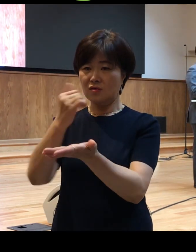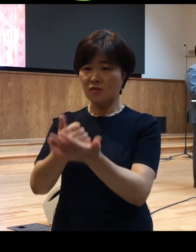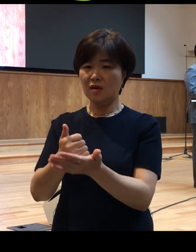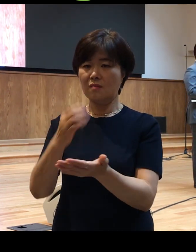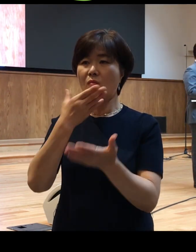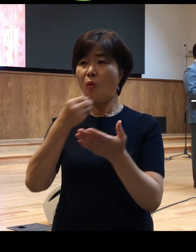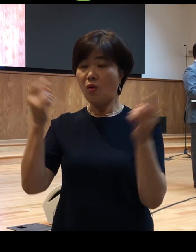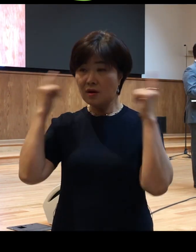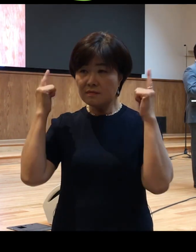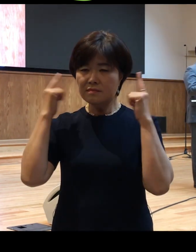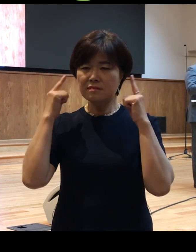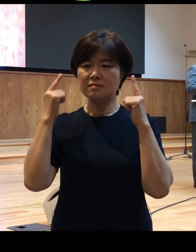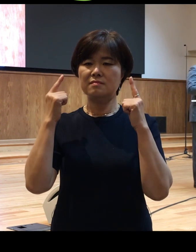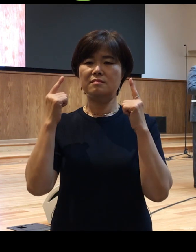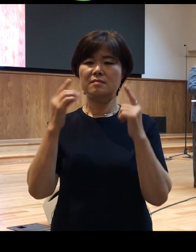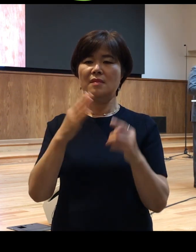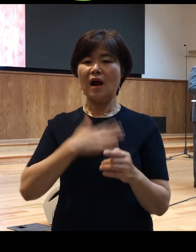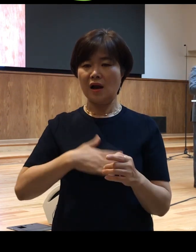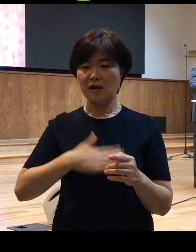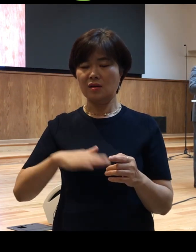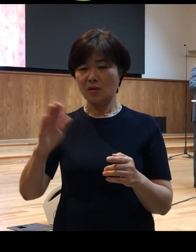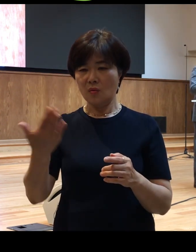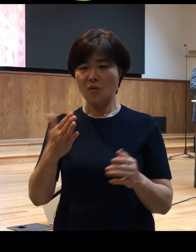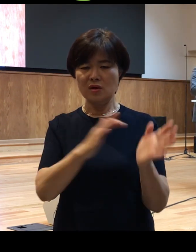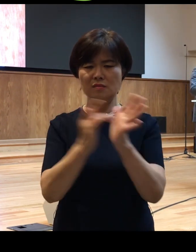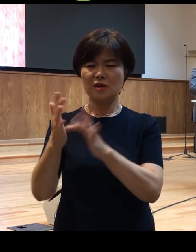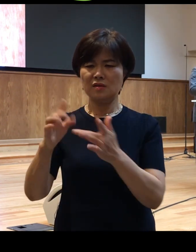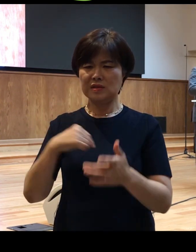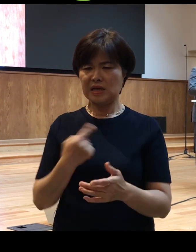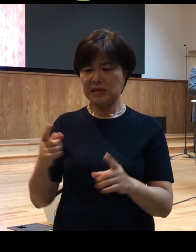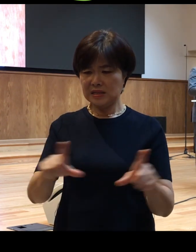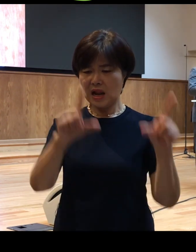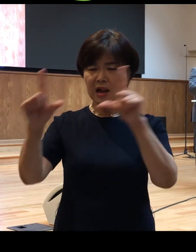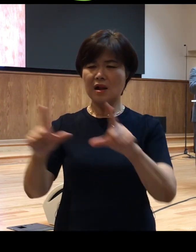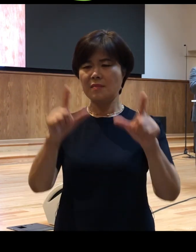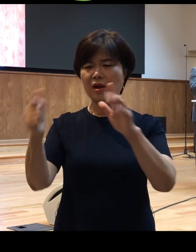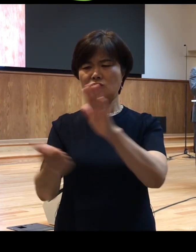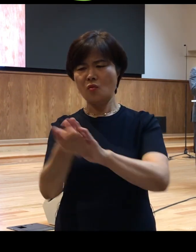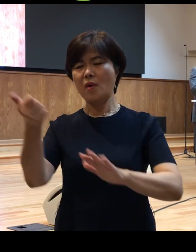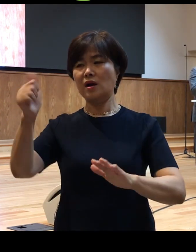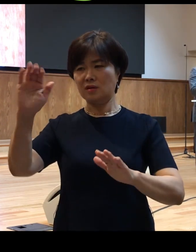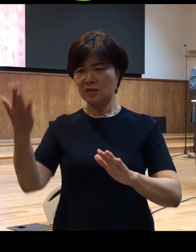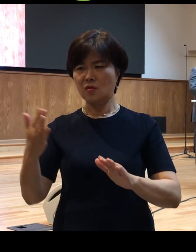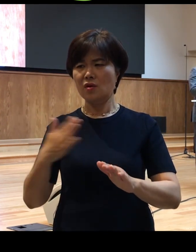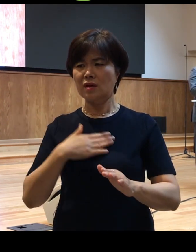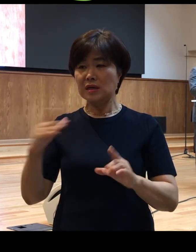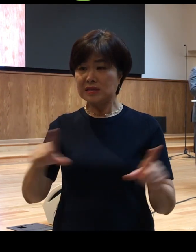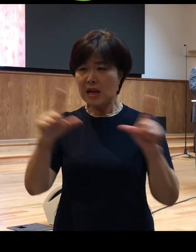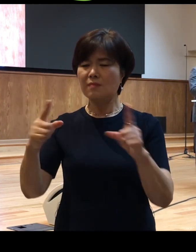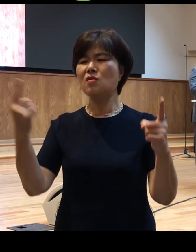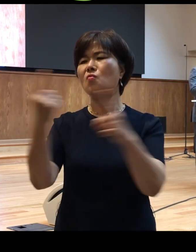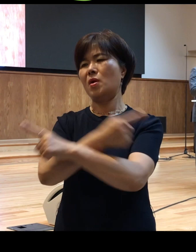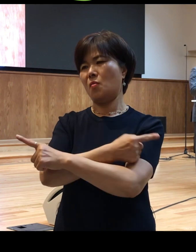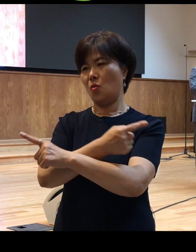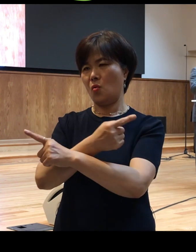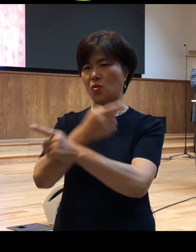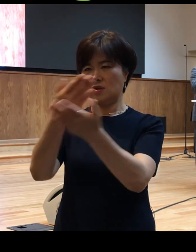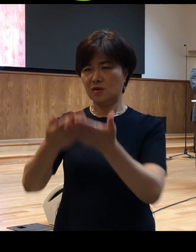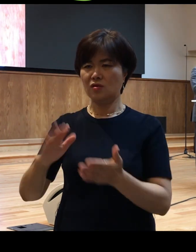예수님께서 자기 삶의 소망이 되시며 내 삶을 회복시켜 주실 것이라고 하는 나에게 영원한